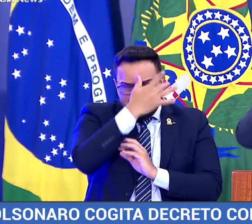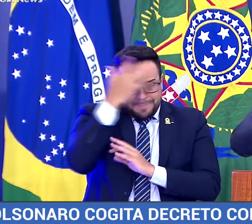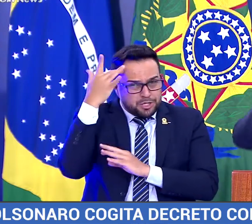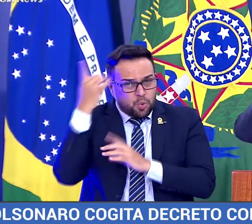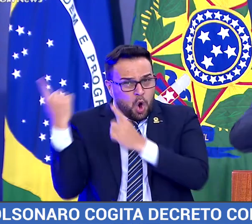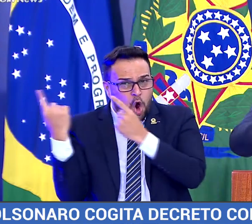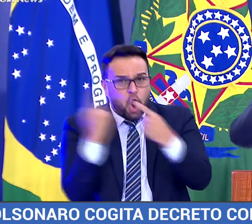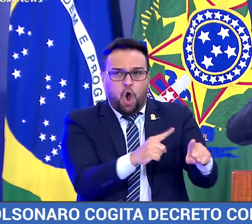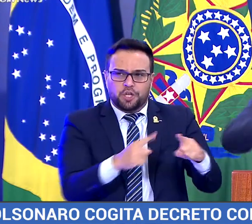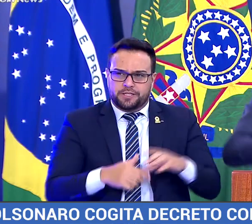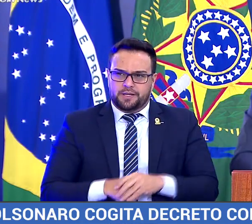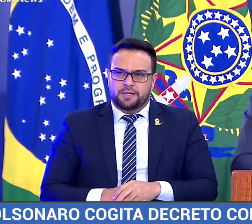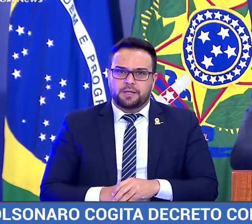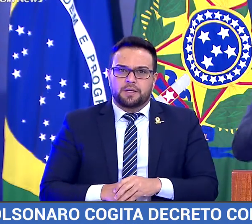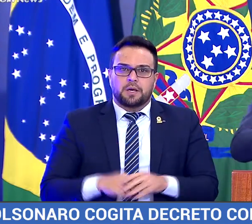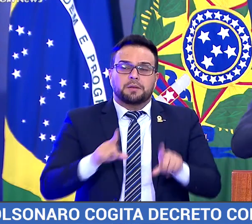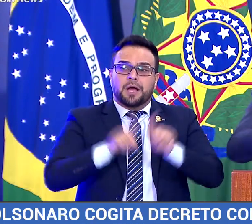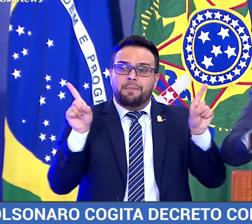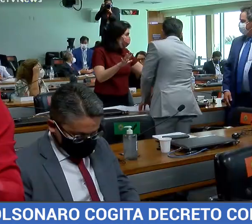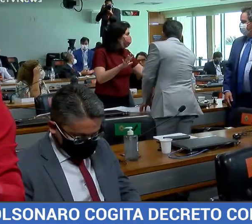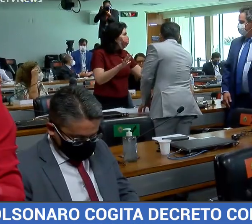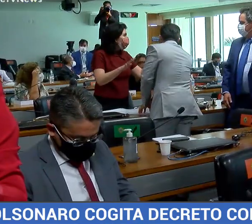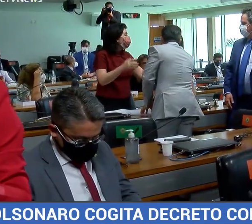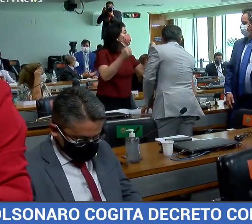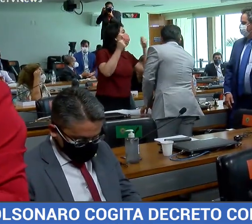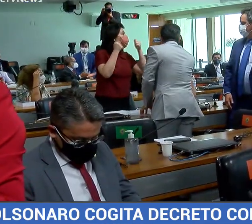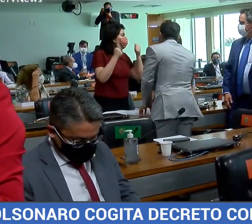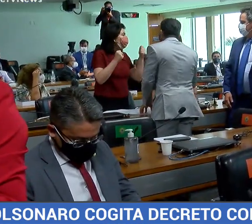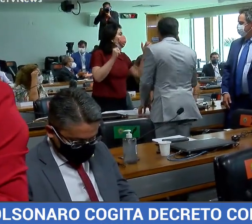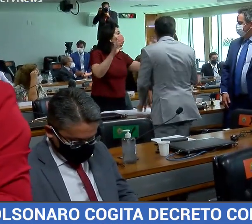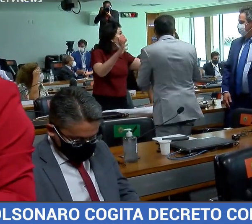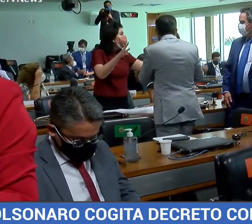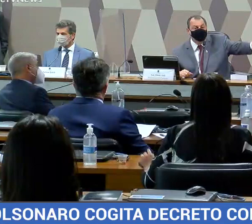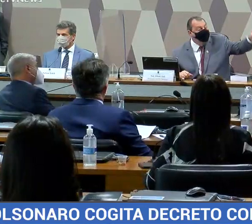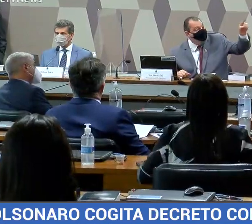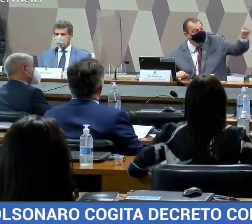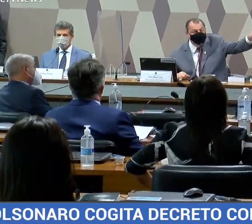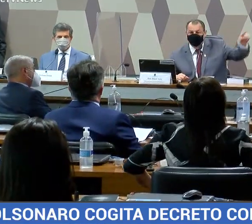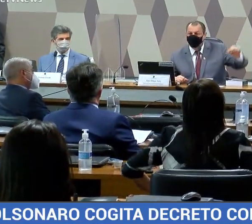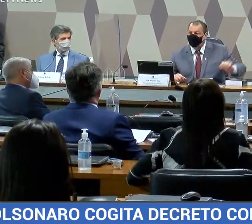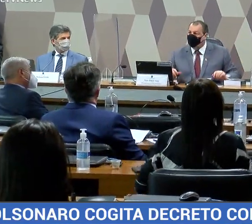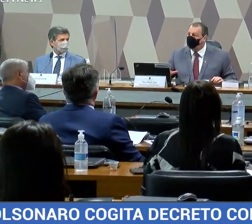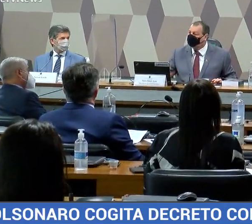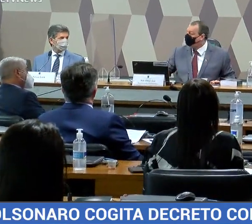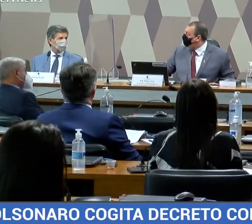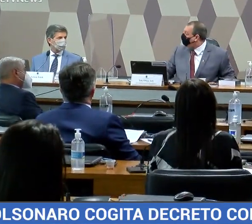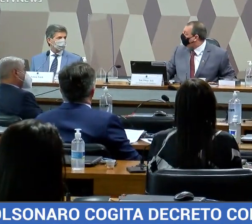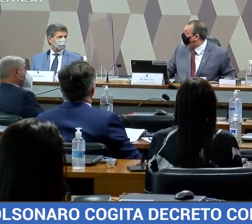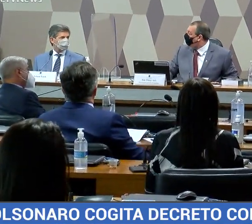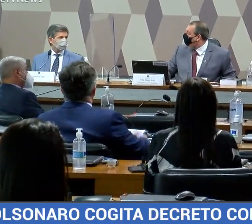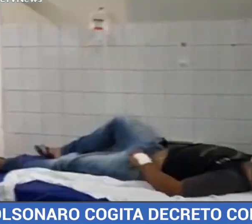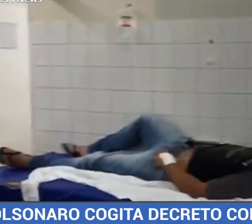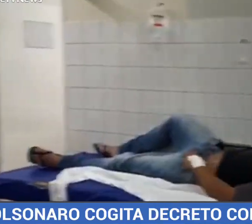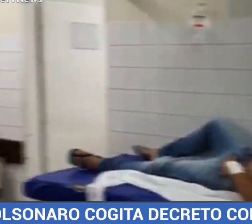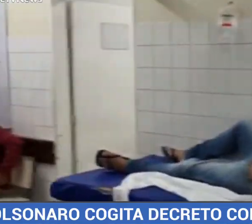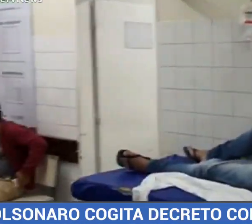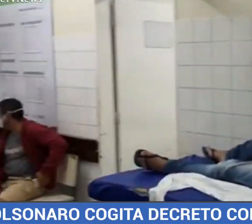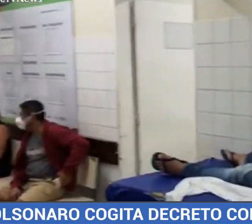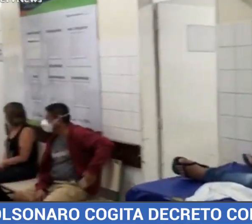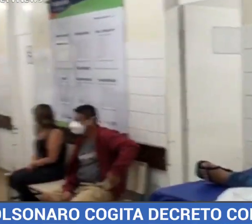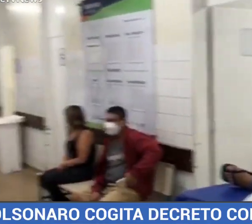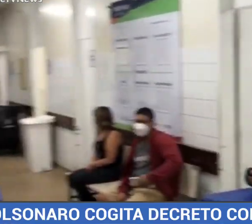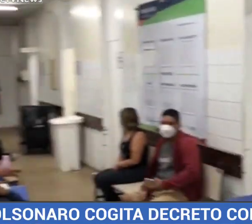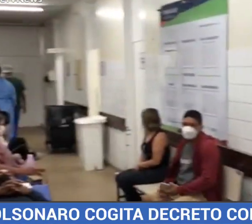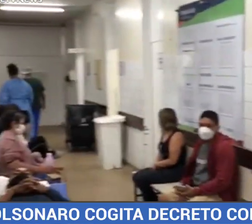trabalhando por meio de parlamentares da base de apoio para que a comissão receba profissionais que sejam a favor do tratamento precoce, um